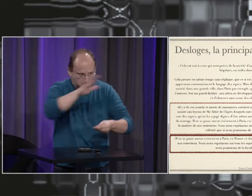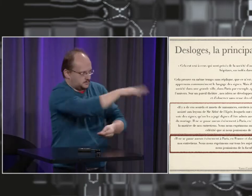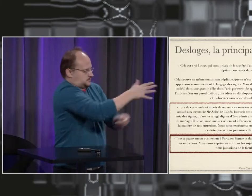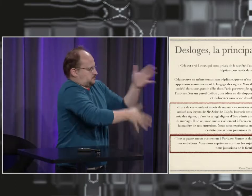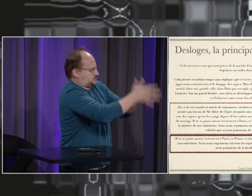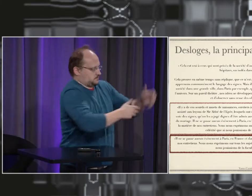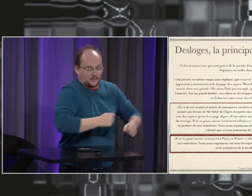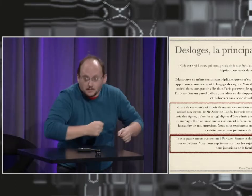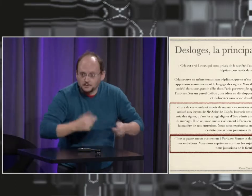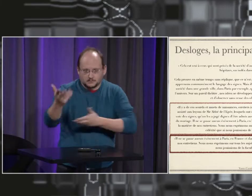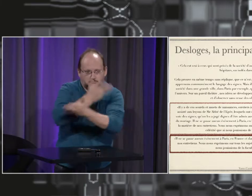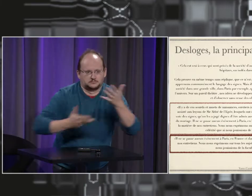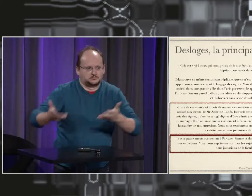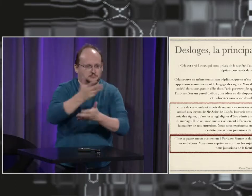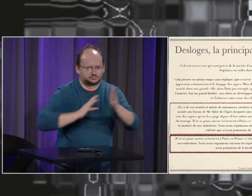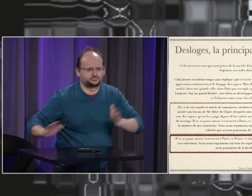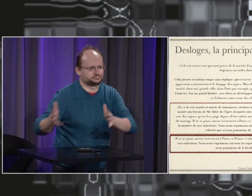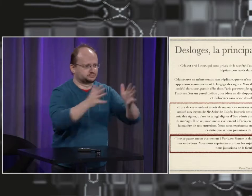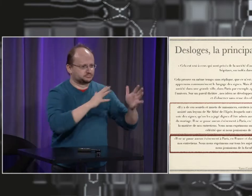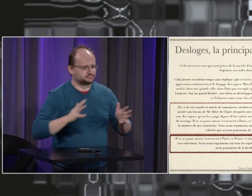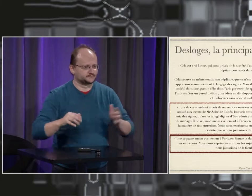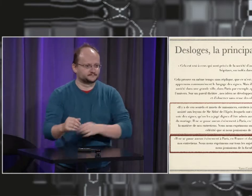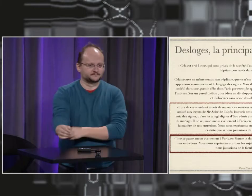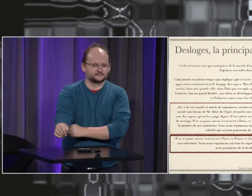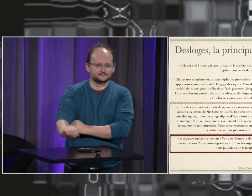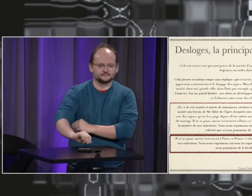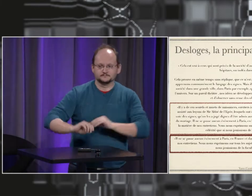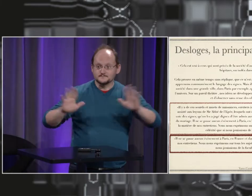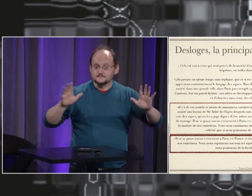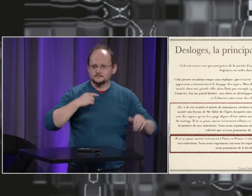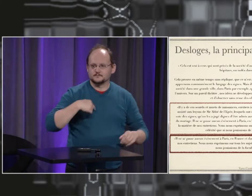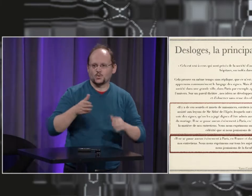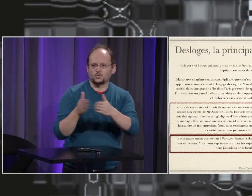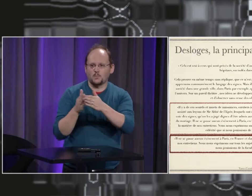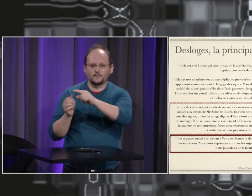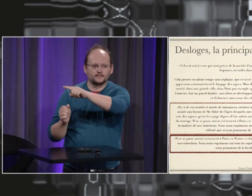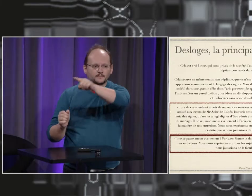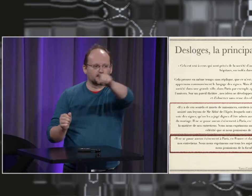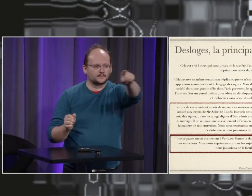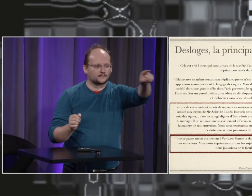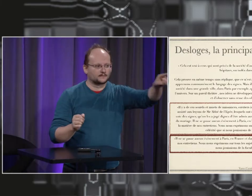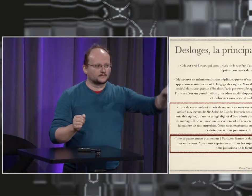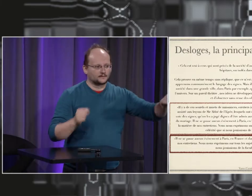Nous nous exprimons sur tous les sujets avec autant d'ordre, de précision et de célérité que si nous juissions de la faculté de parler et d'entendre.